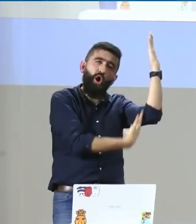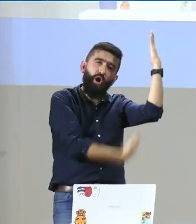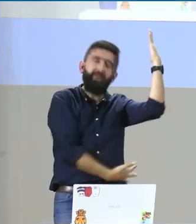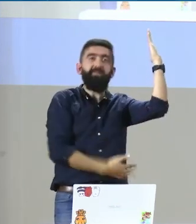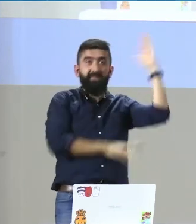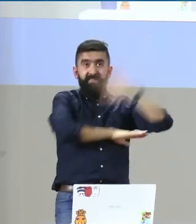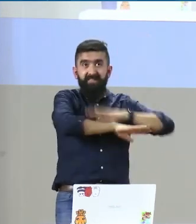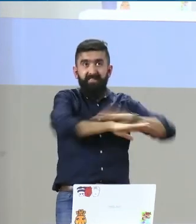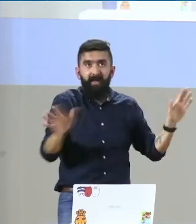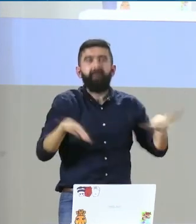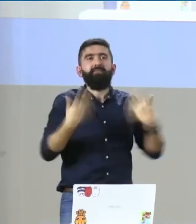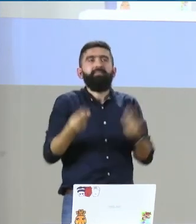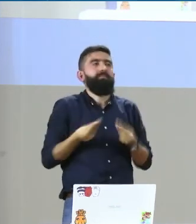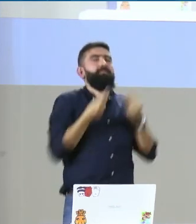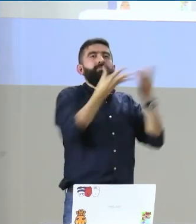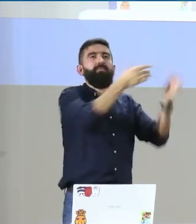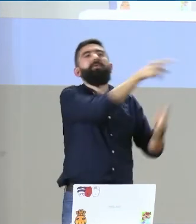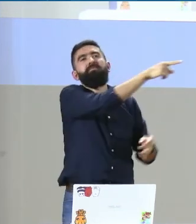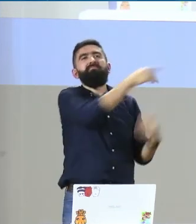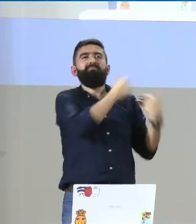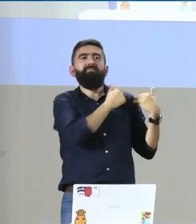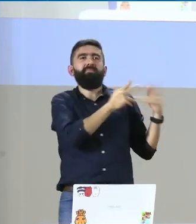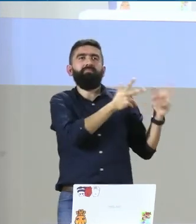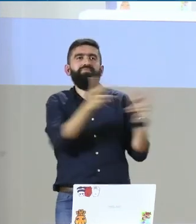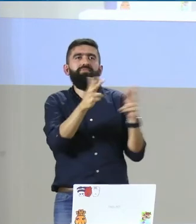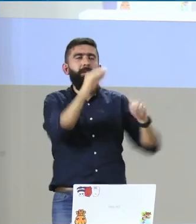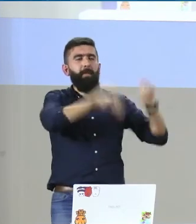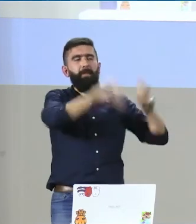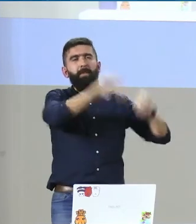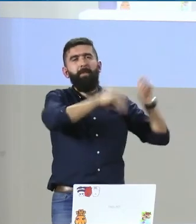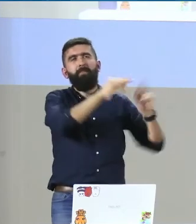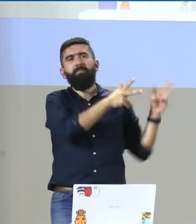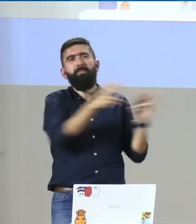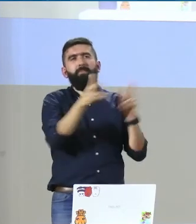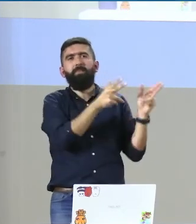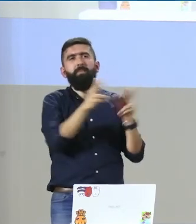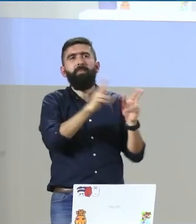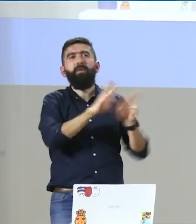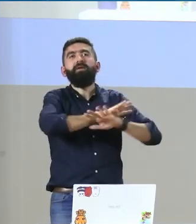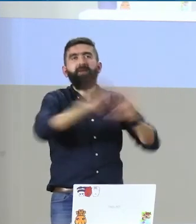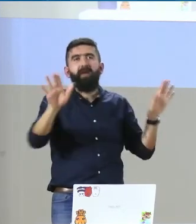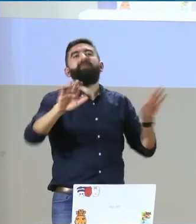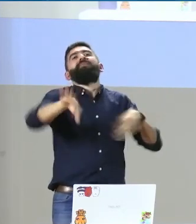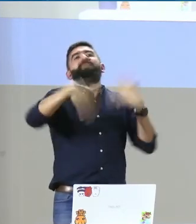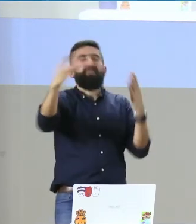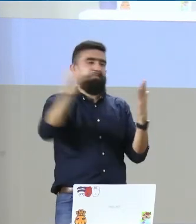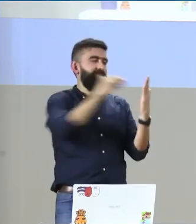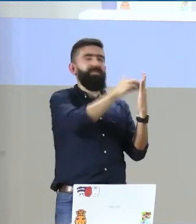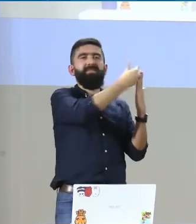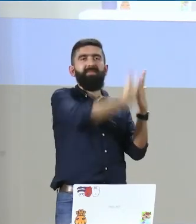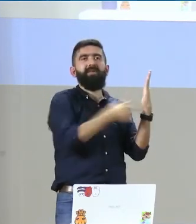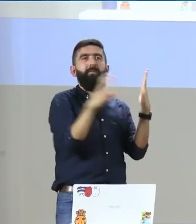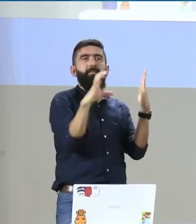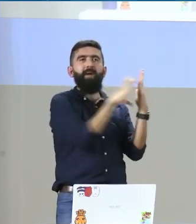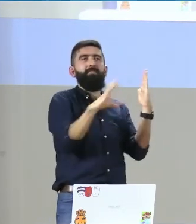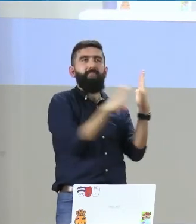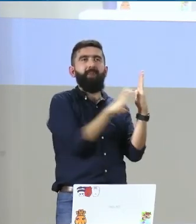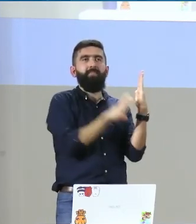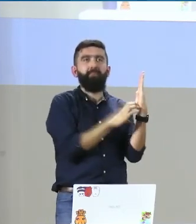la traducción de esas preguntas, de esas 160 preguntas queden claras, luego posteriormente pasará al equipo de comunicaciones donde se le hará todo el diseño y la